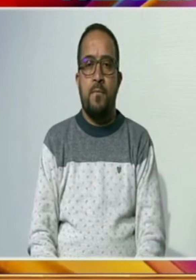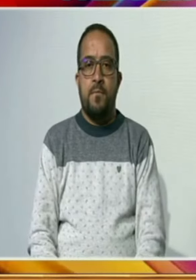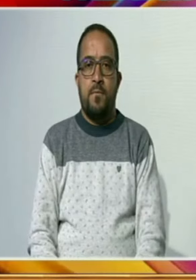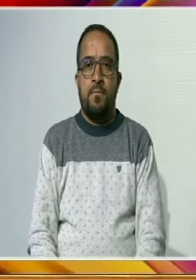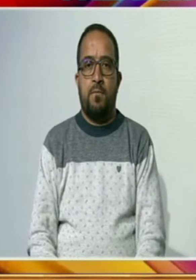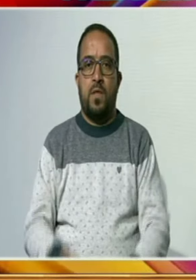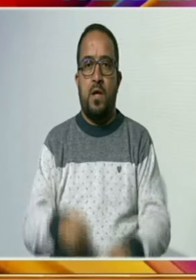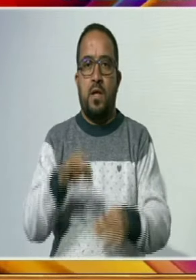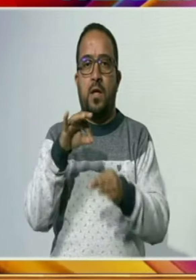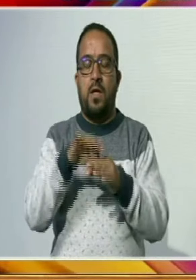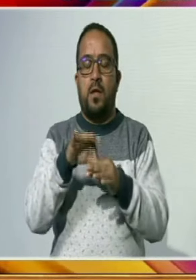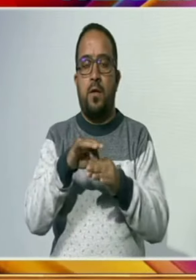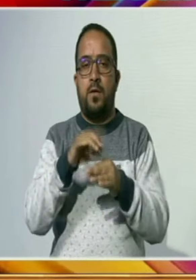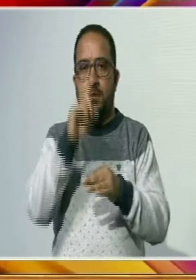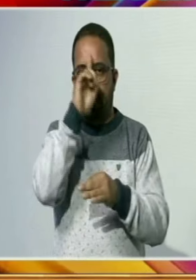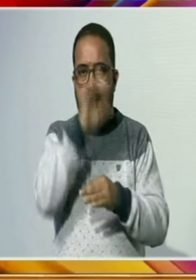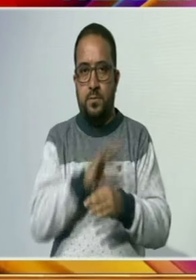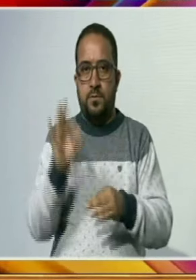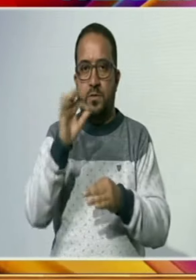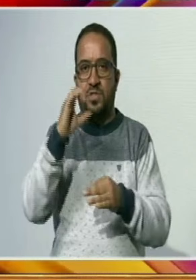الیکشن کنیشن آف انڈیا نے